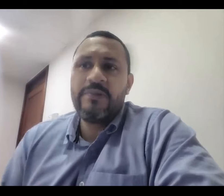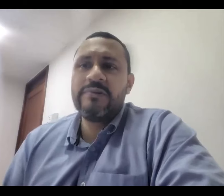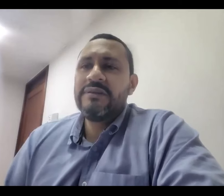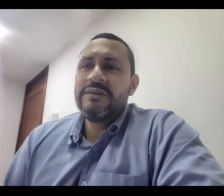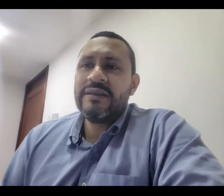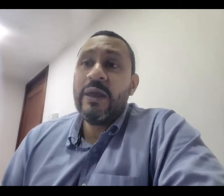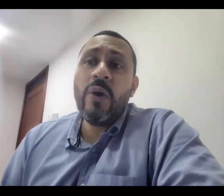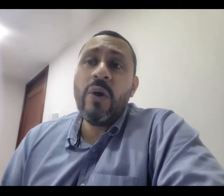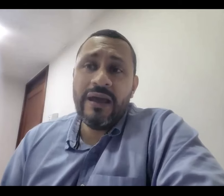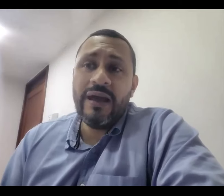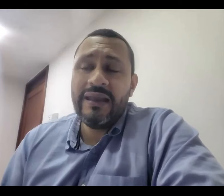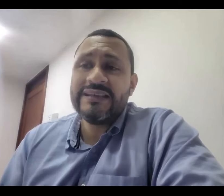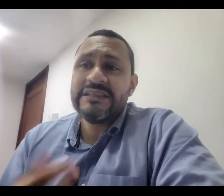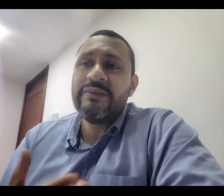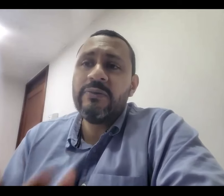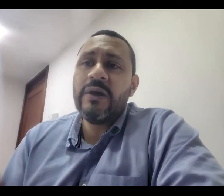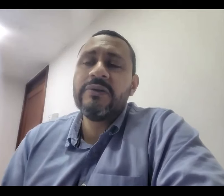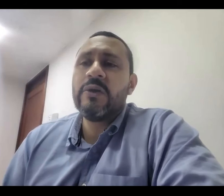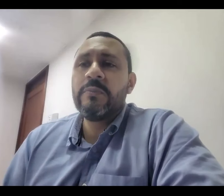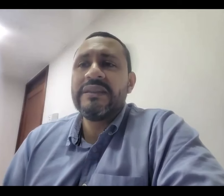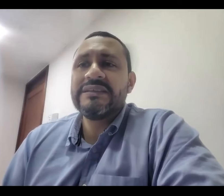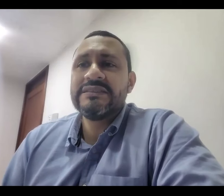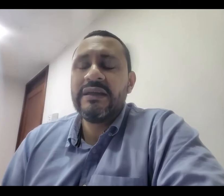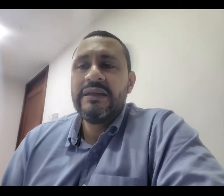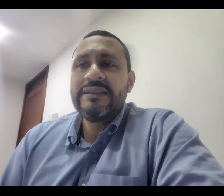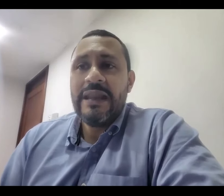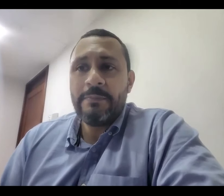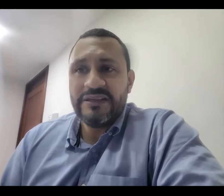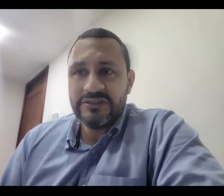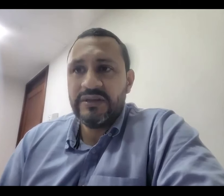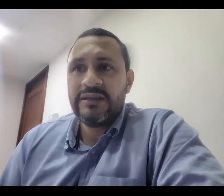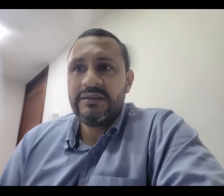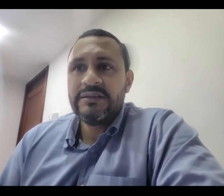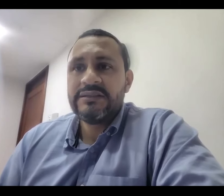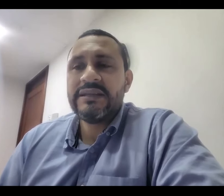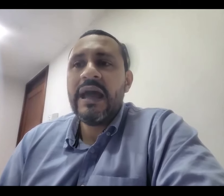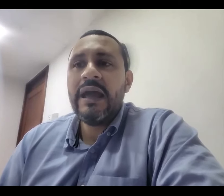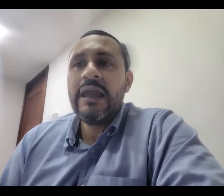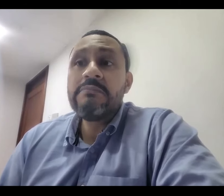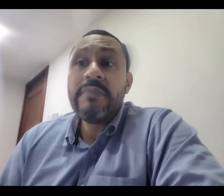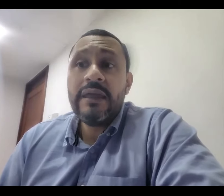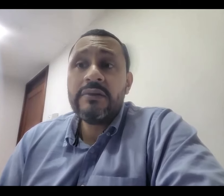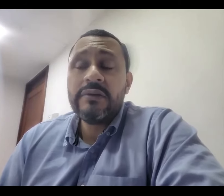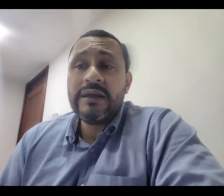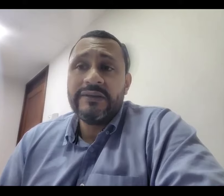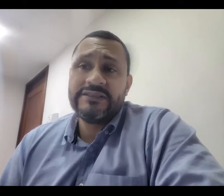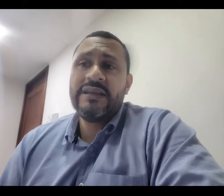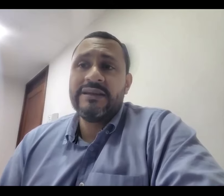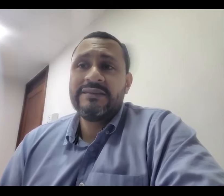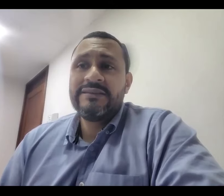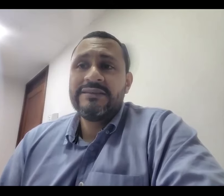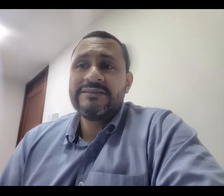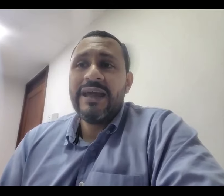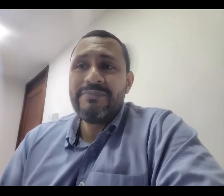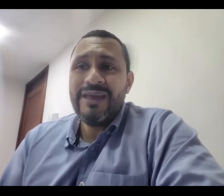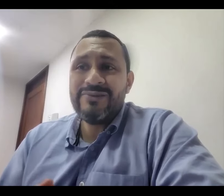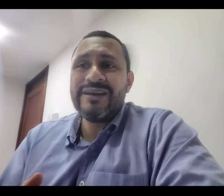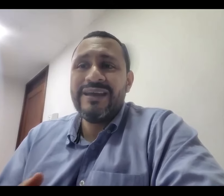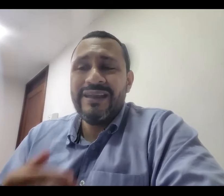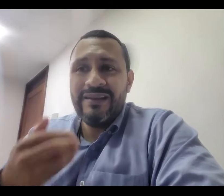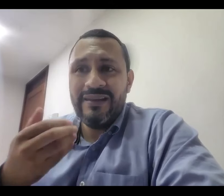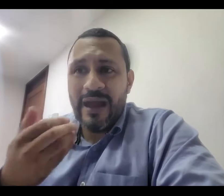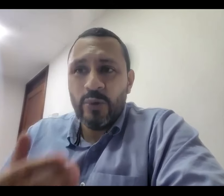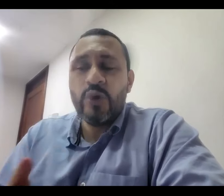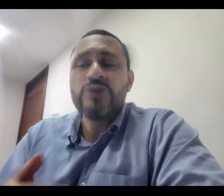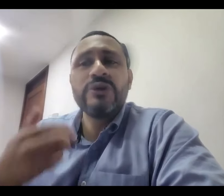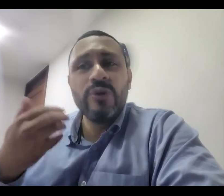ejemplo de que ojalá el que esté evaluando la competencia de la persona sea el médico de cabecera sea el médico